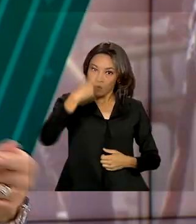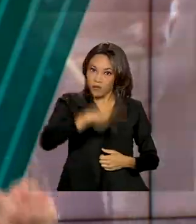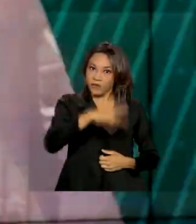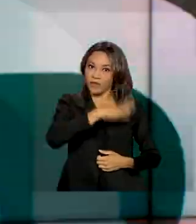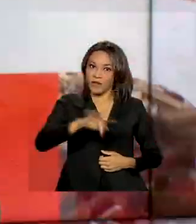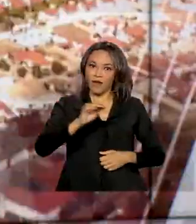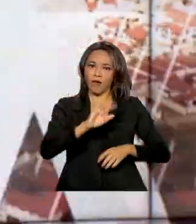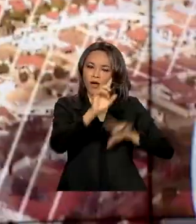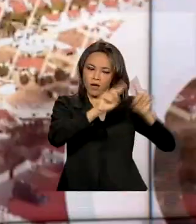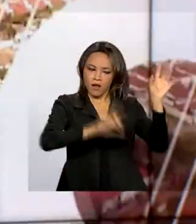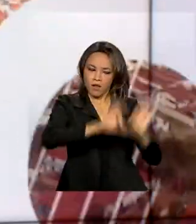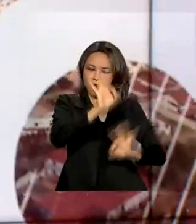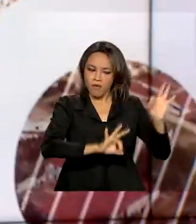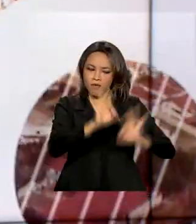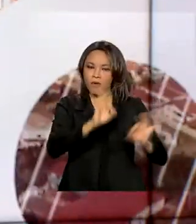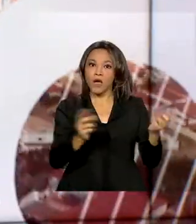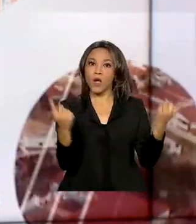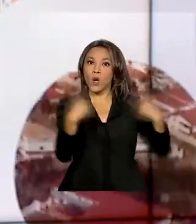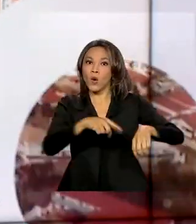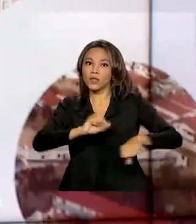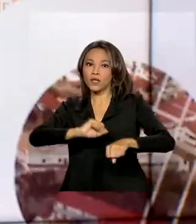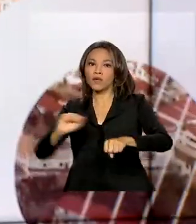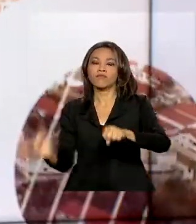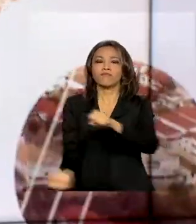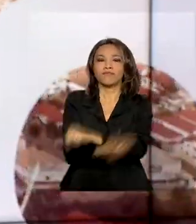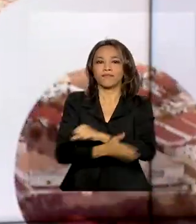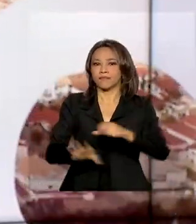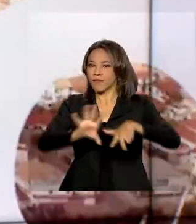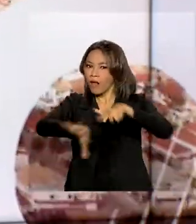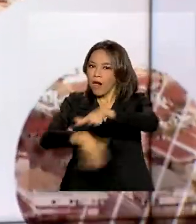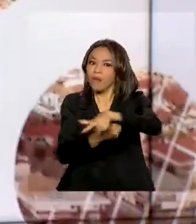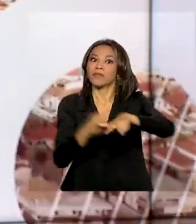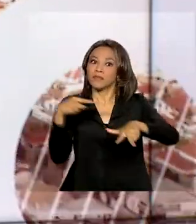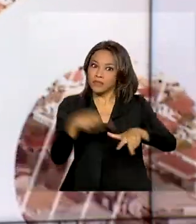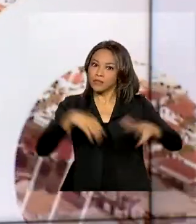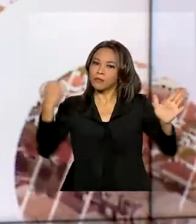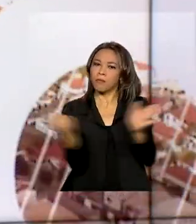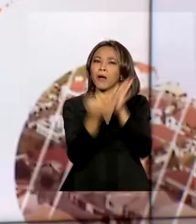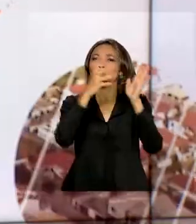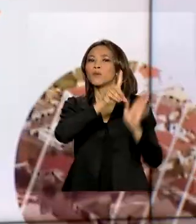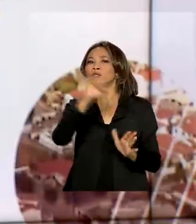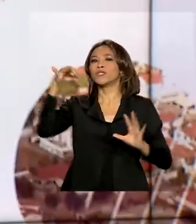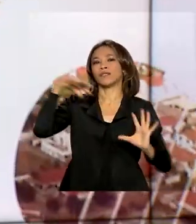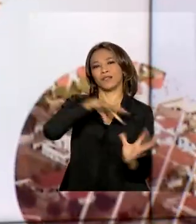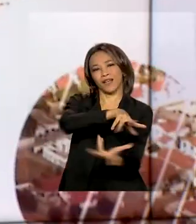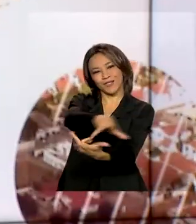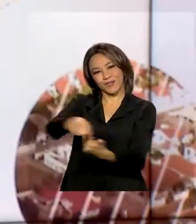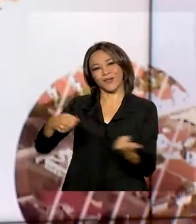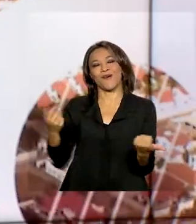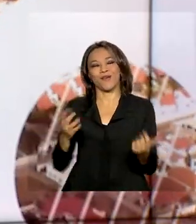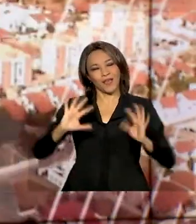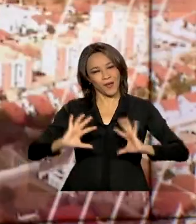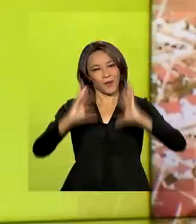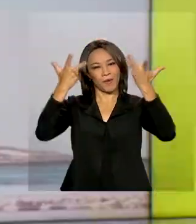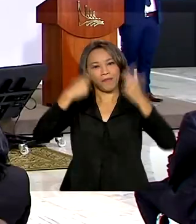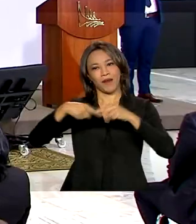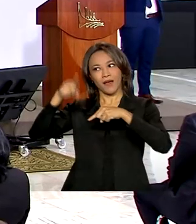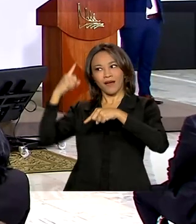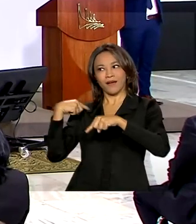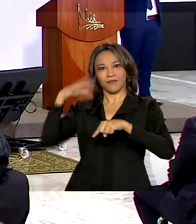ações até 2025. O lançamento marcou o Dia Internacional contra a Corrupção, comemorado nesta quarta-feira.